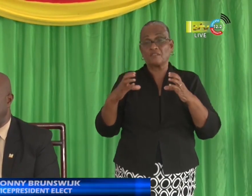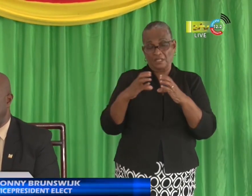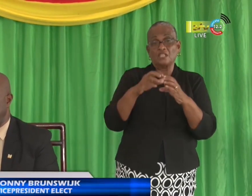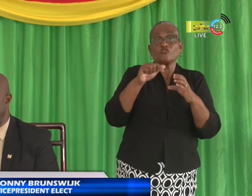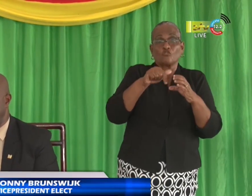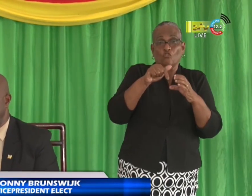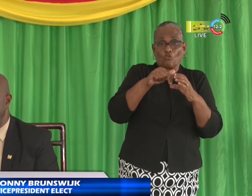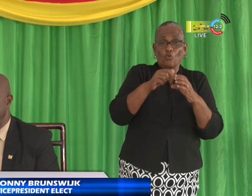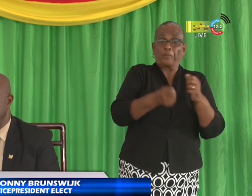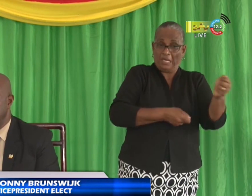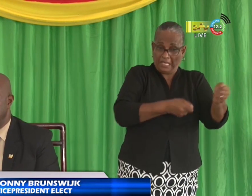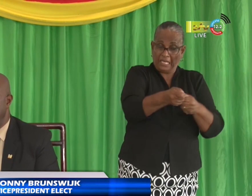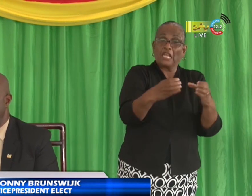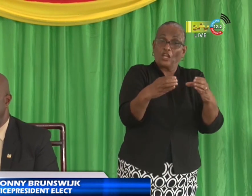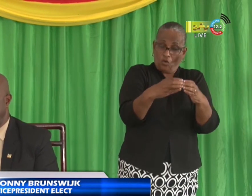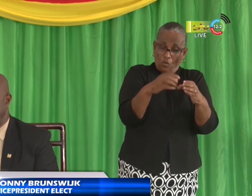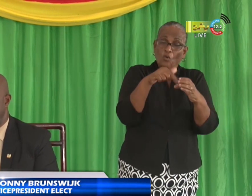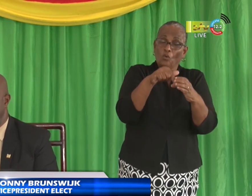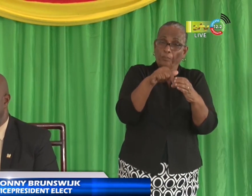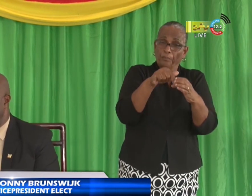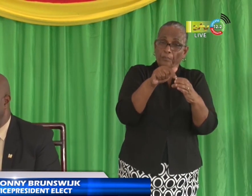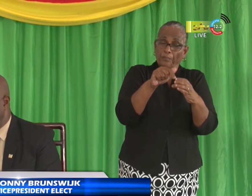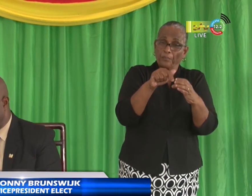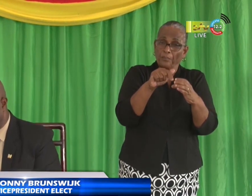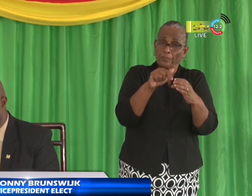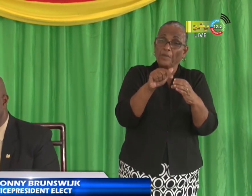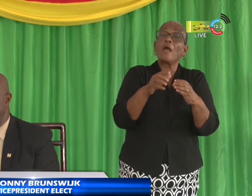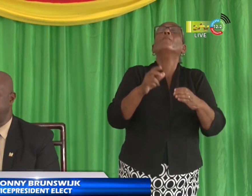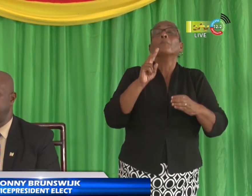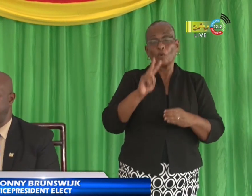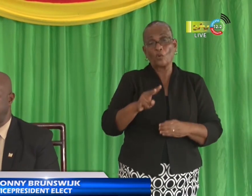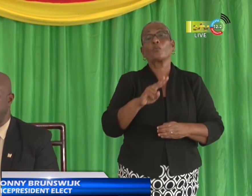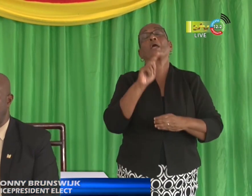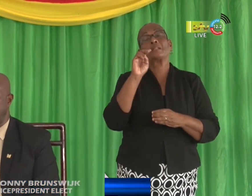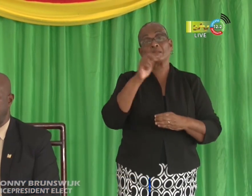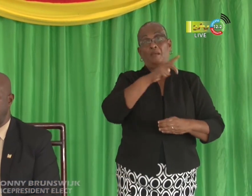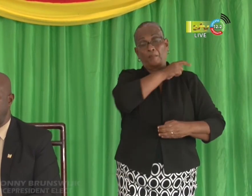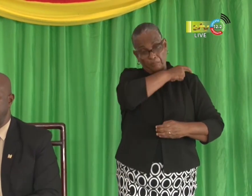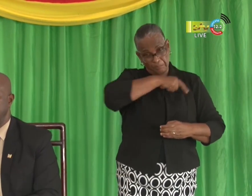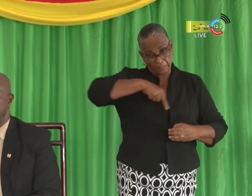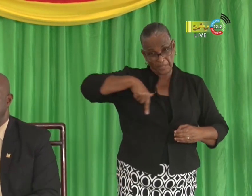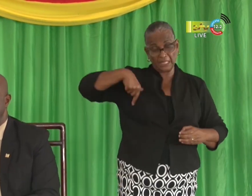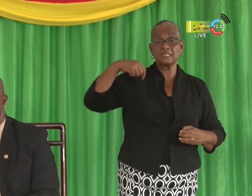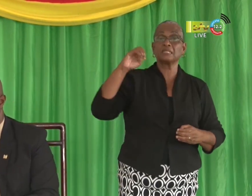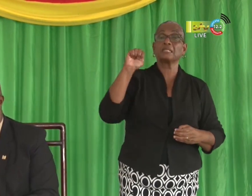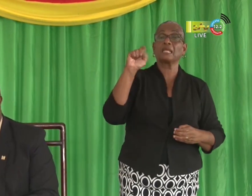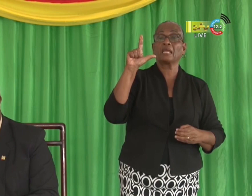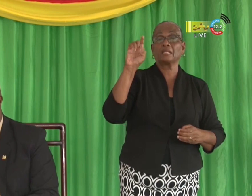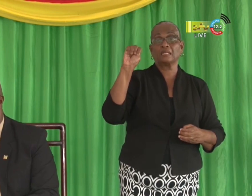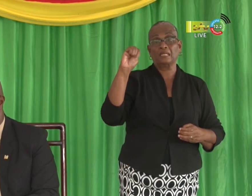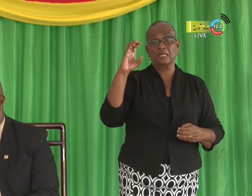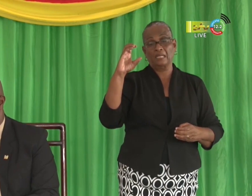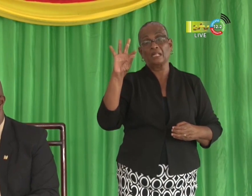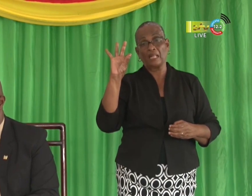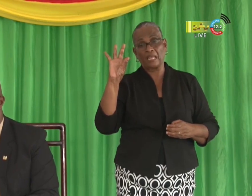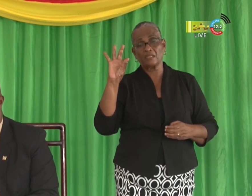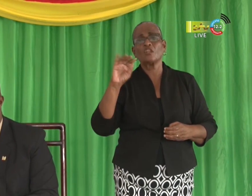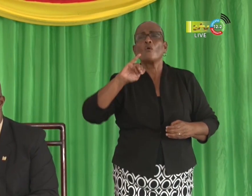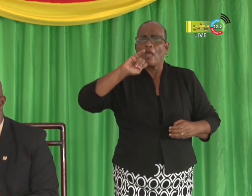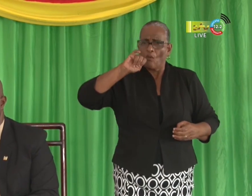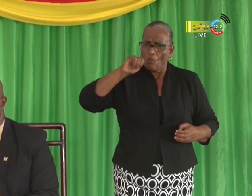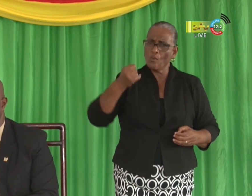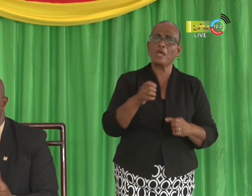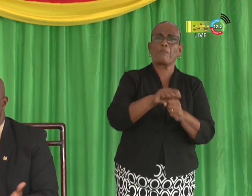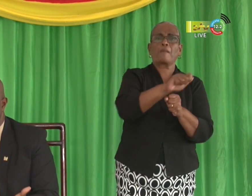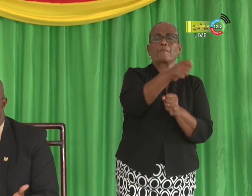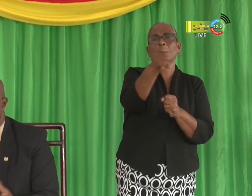groep, deze regeerteam, hebben we met de president-elect afgesproken dat we weer komen met de